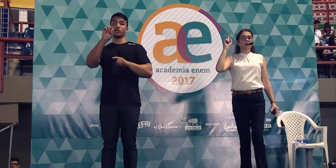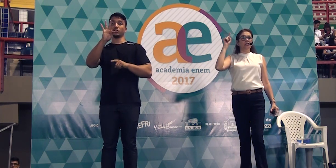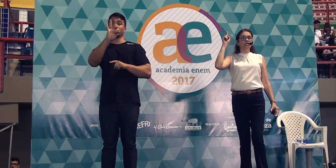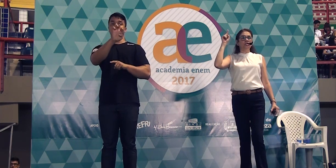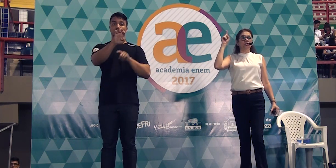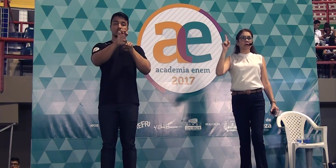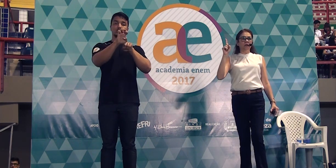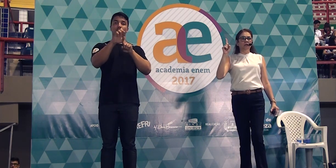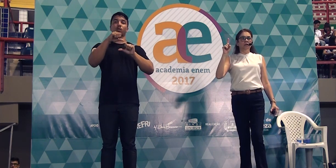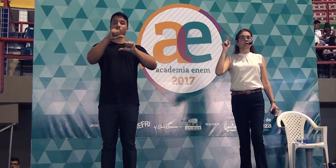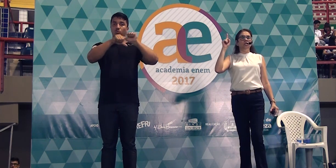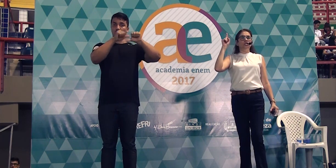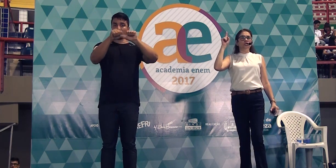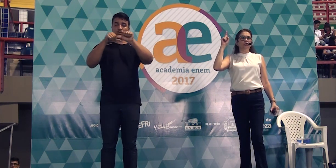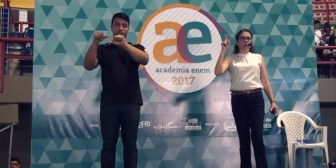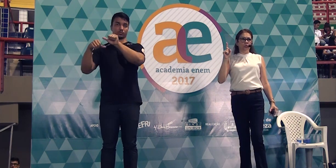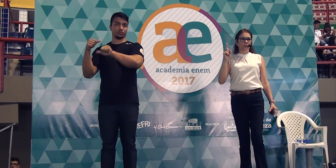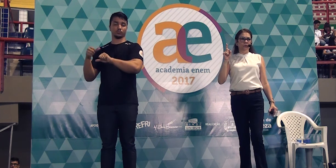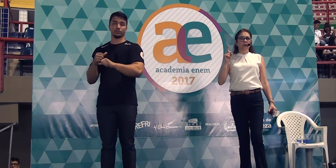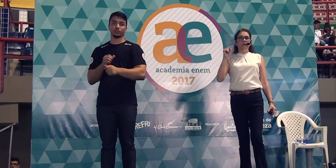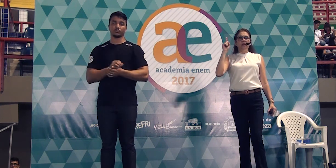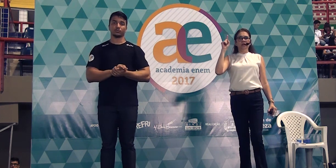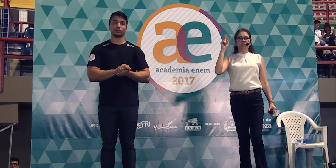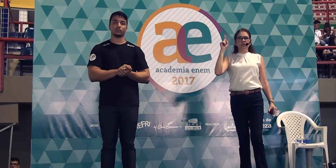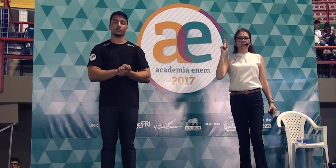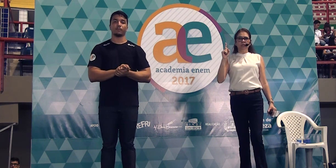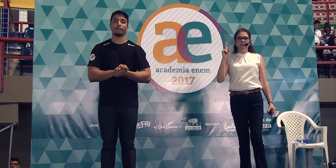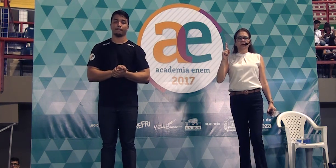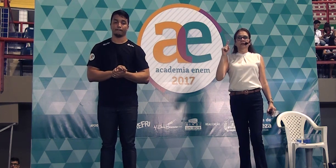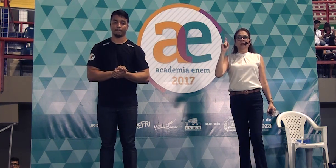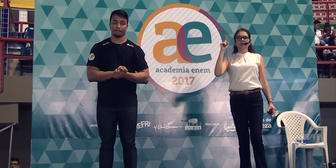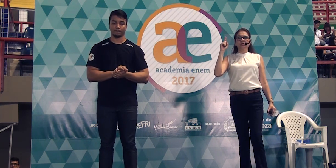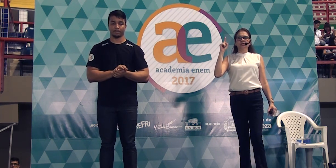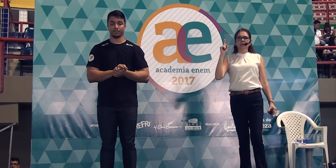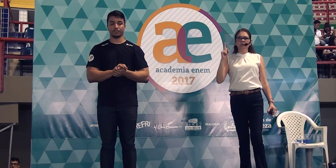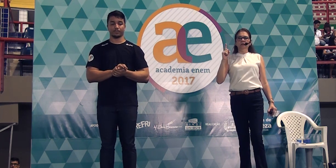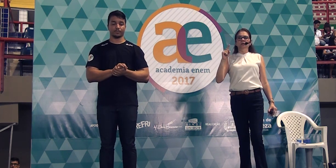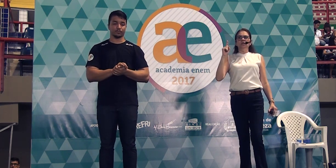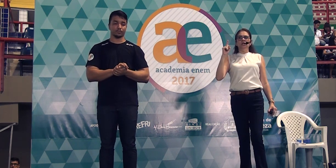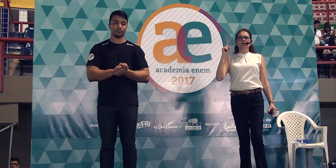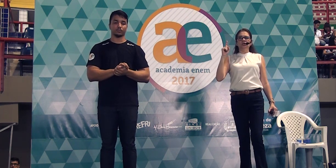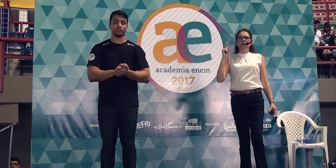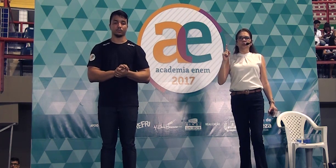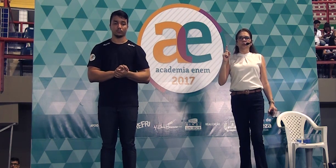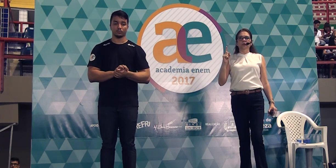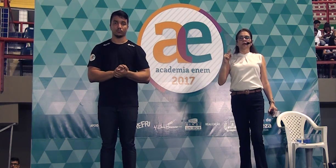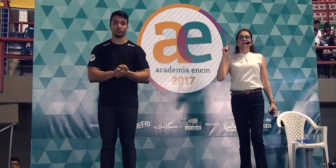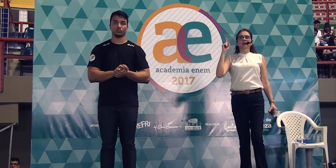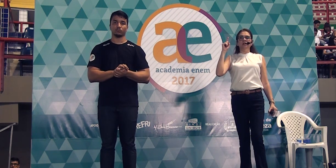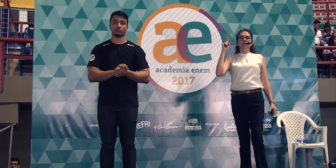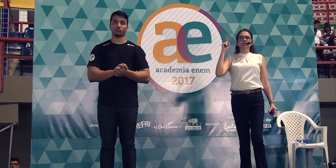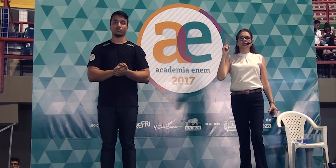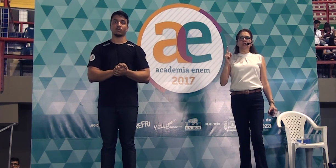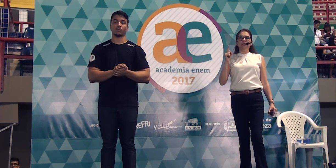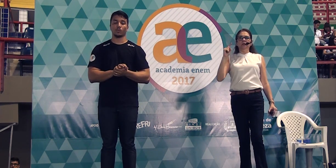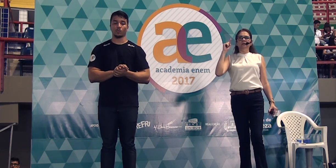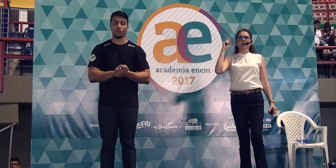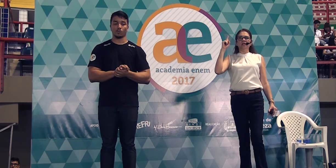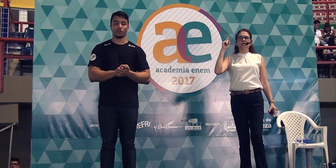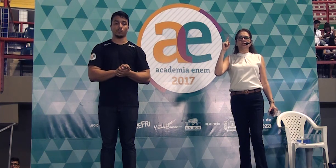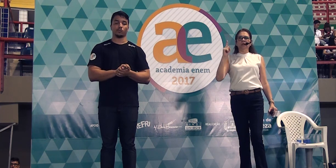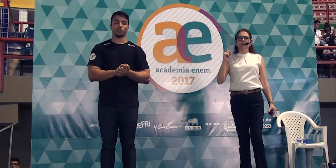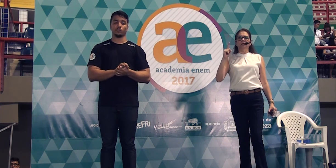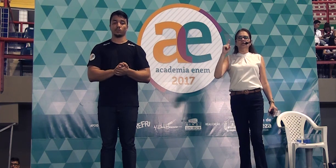esta isto neste nesta nisto deste